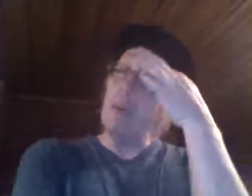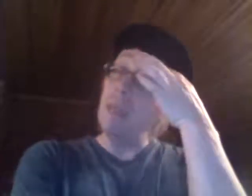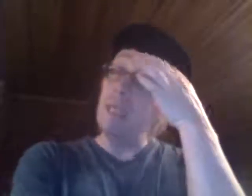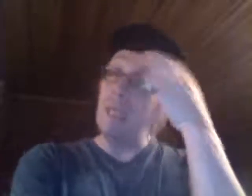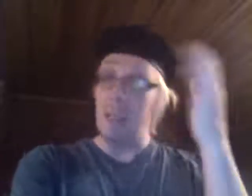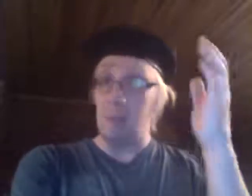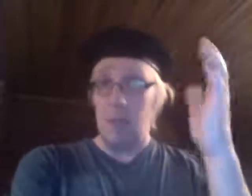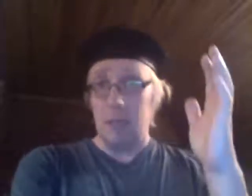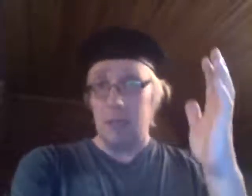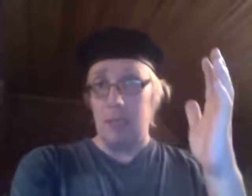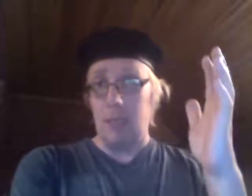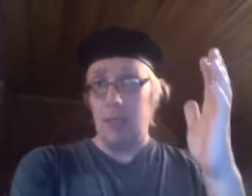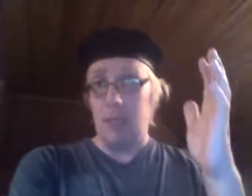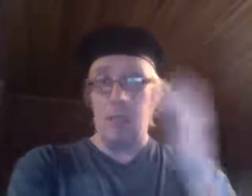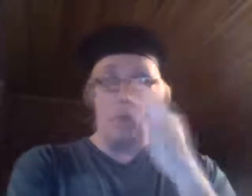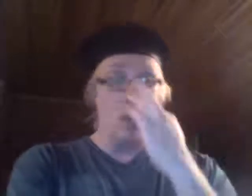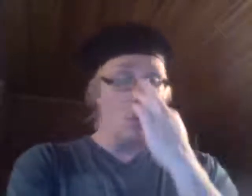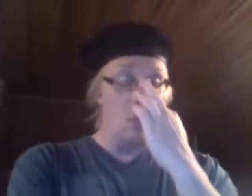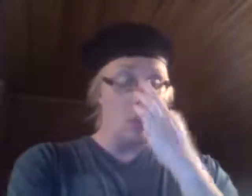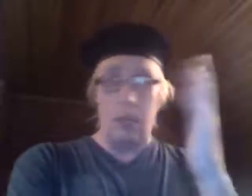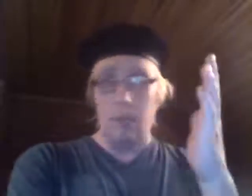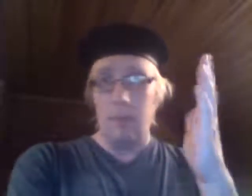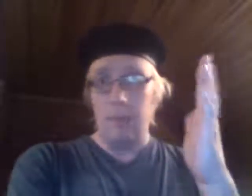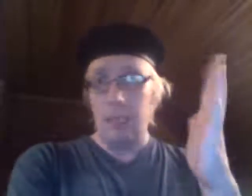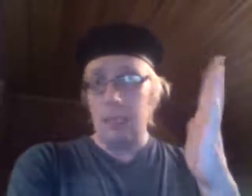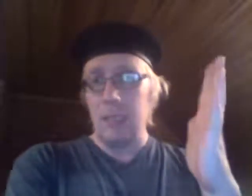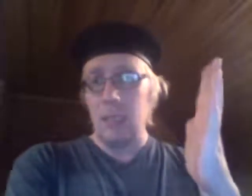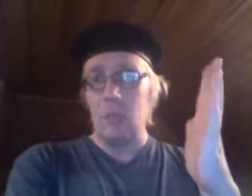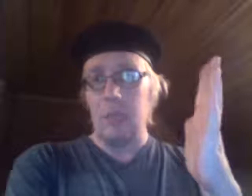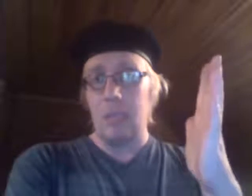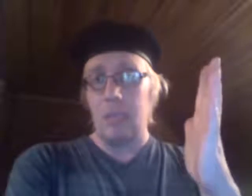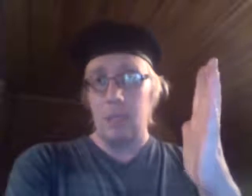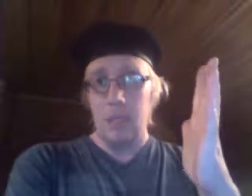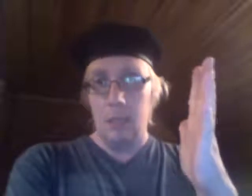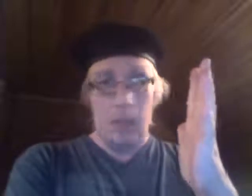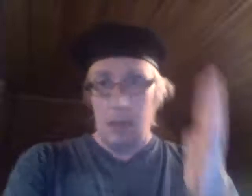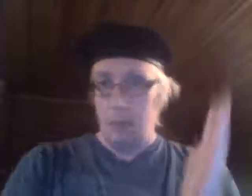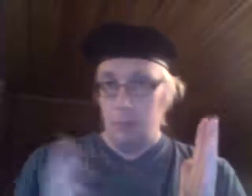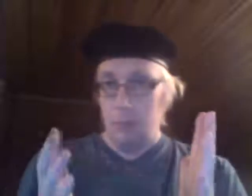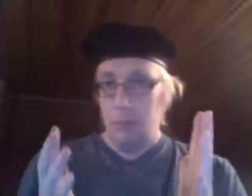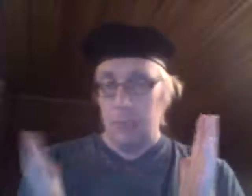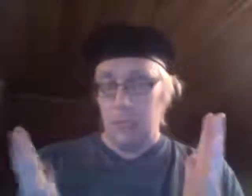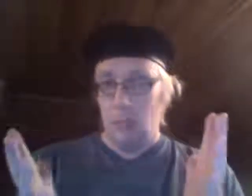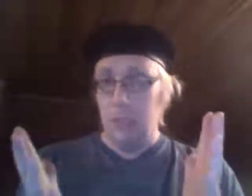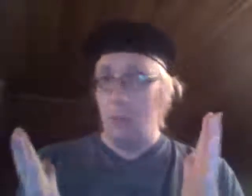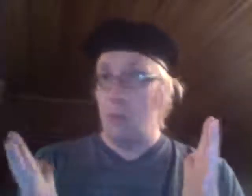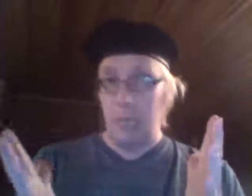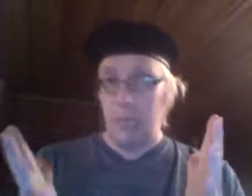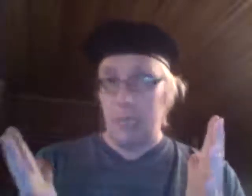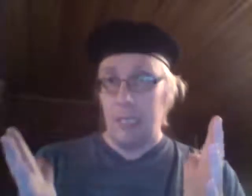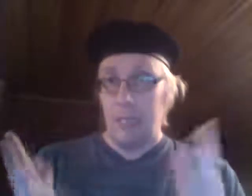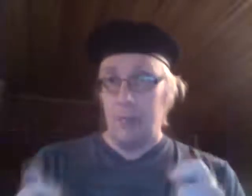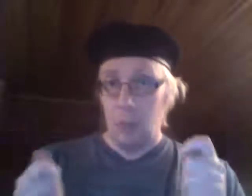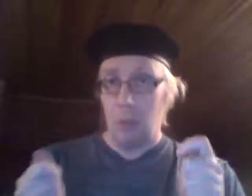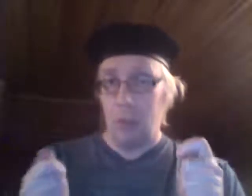vaatii tiettyjä haasteita, mitä siinä on. Mutta tätä se aikoo tehdä. Ja se, että onnistuuko sitä, en tiedä. Mutta